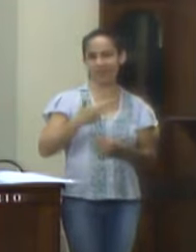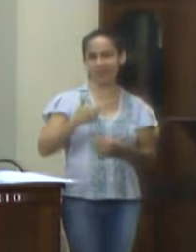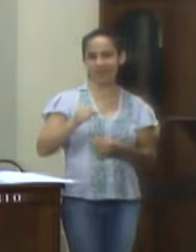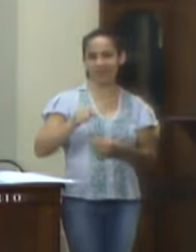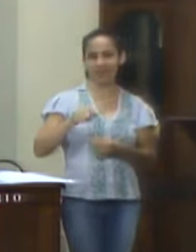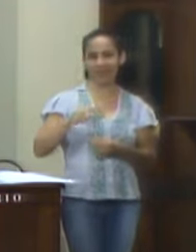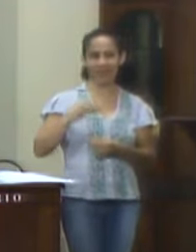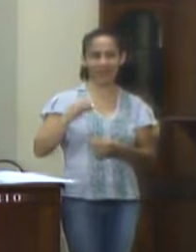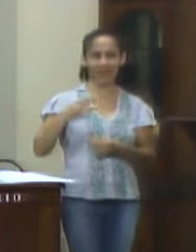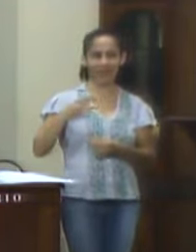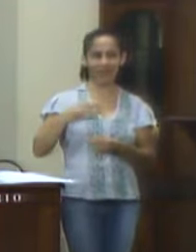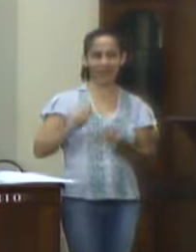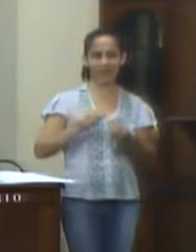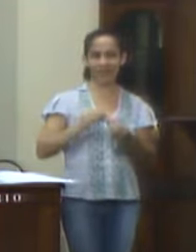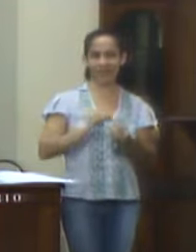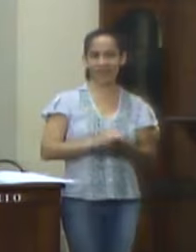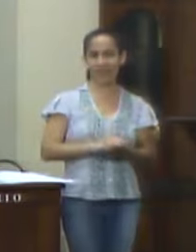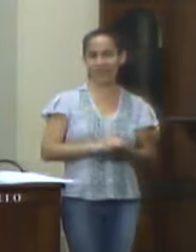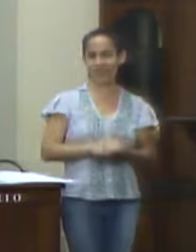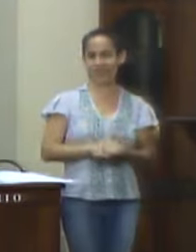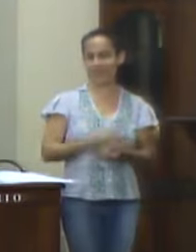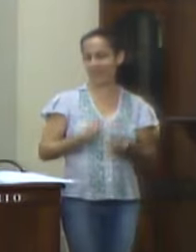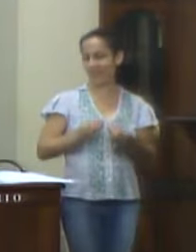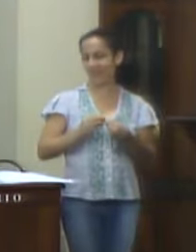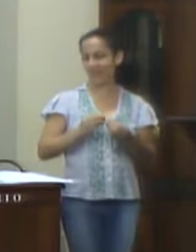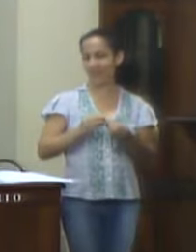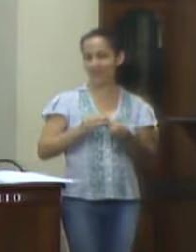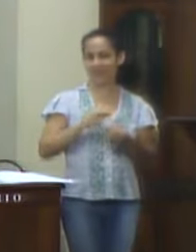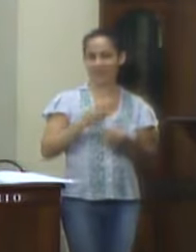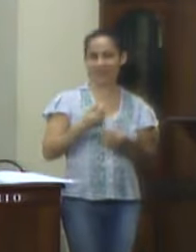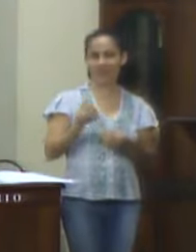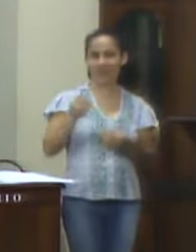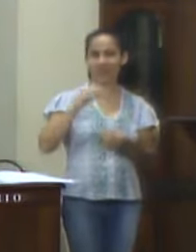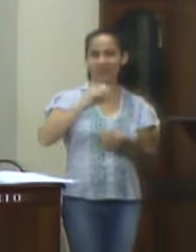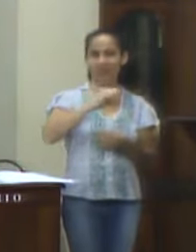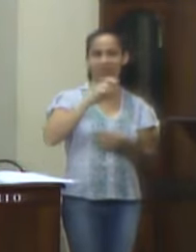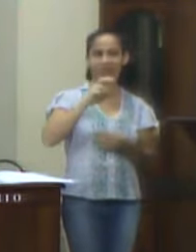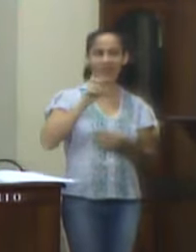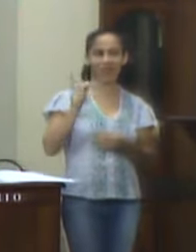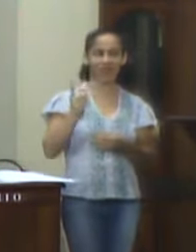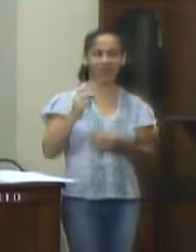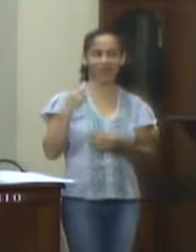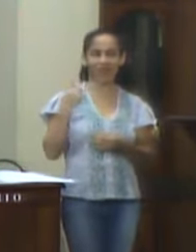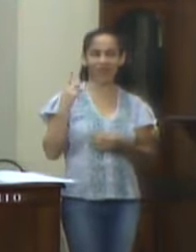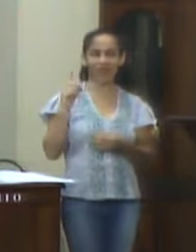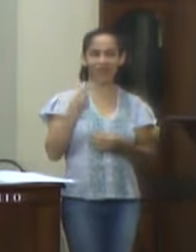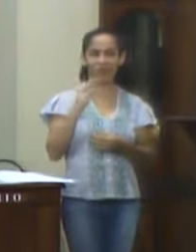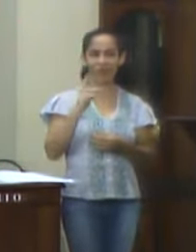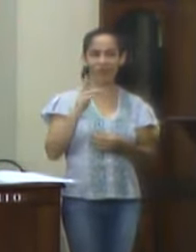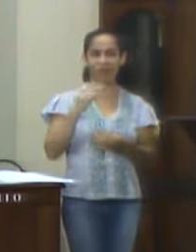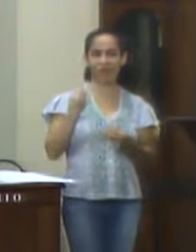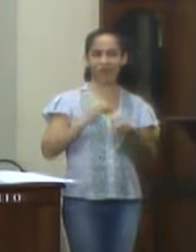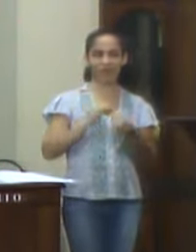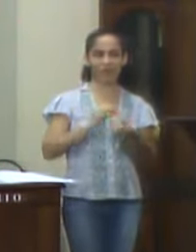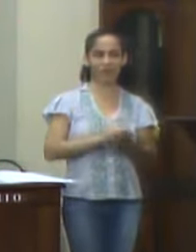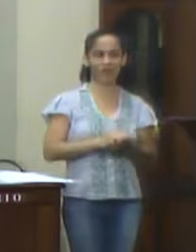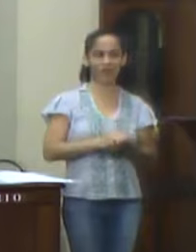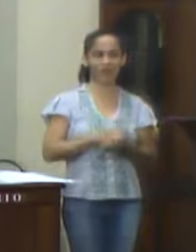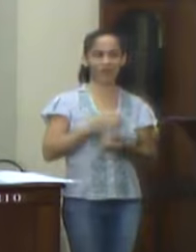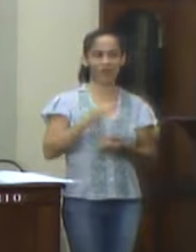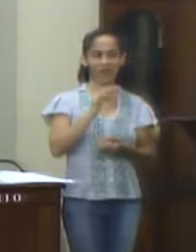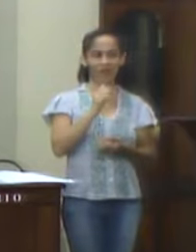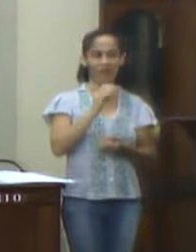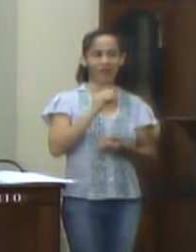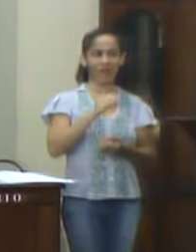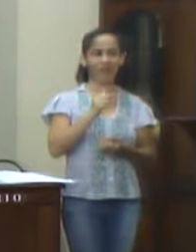Código 4490-6100, Valor 95 mil reais, Valença, 6 de dezembro de 2018, Vereador Fábio